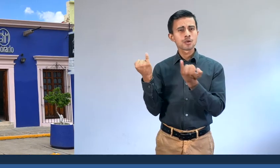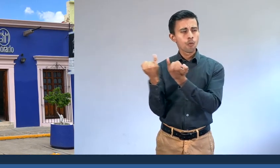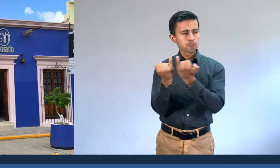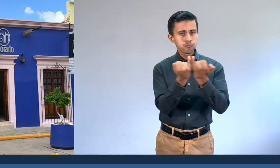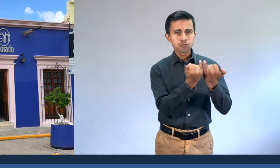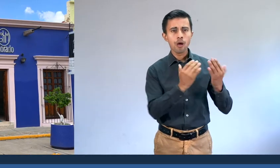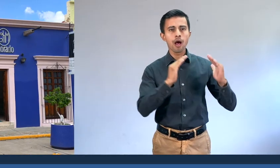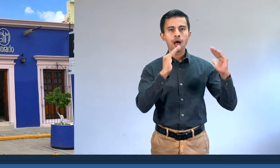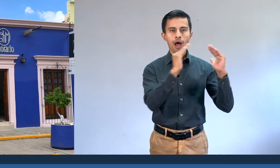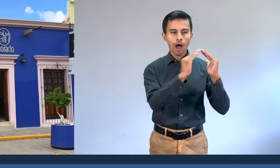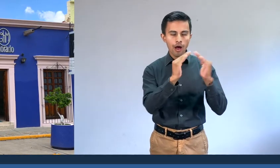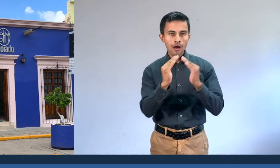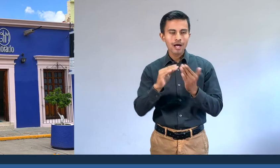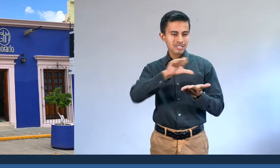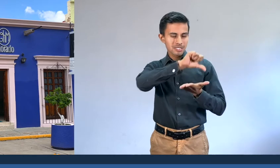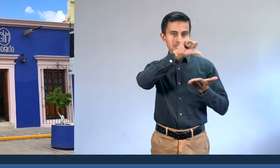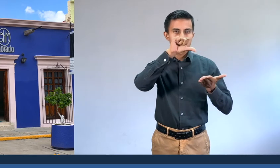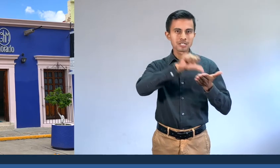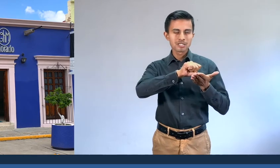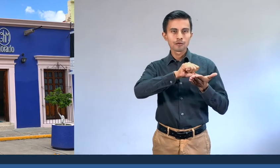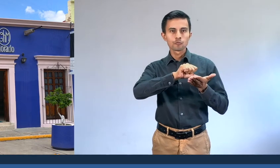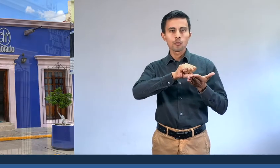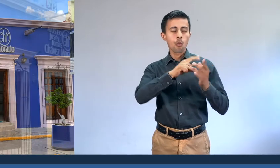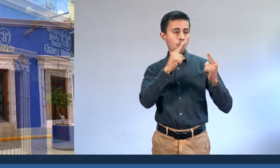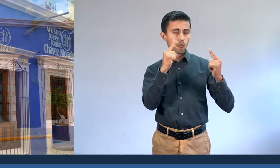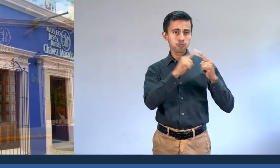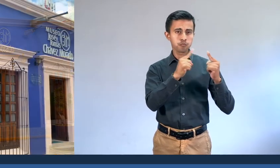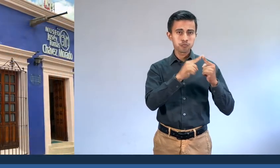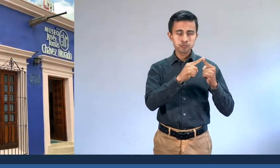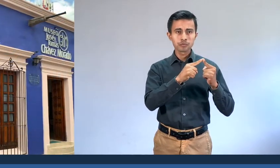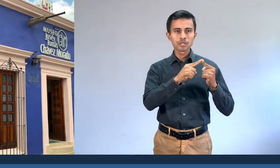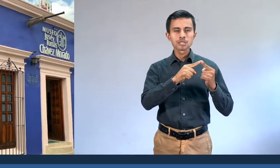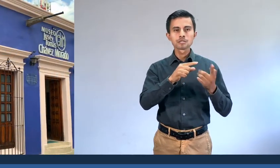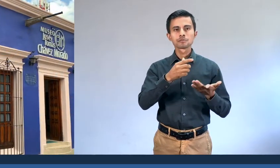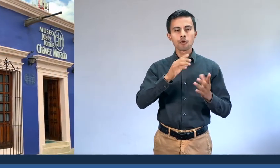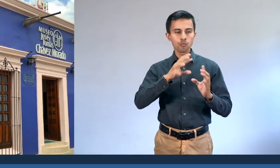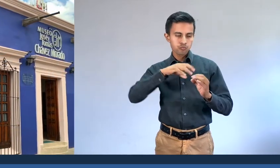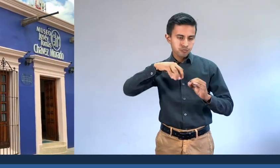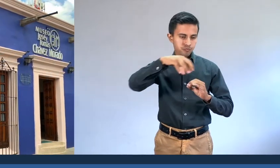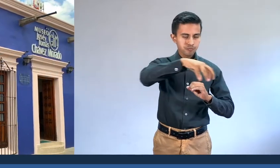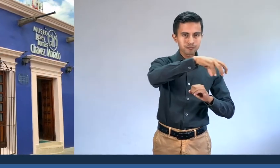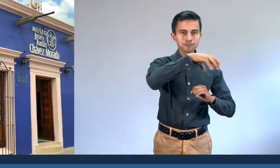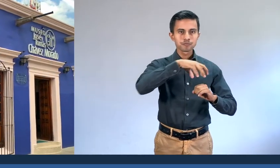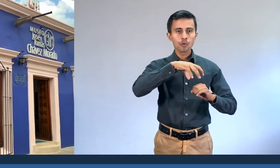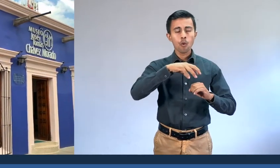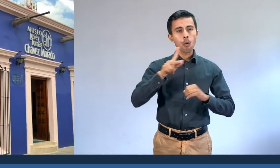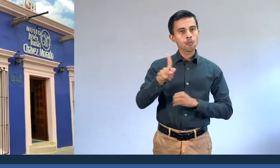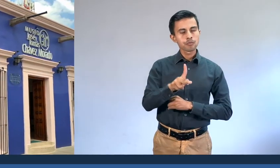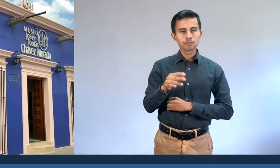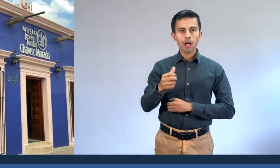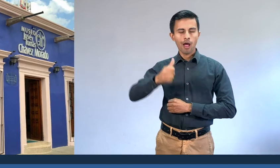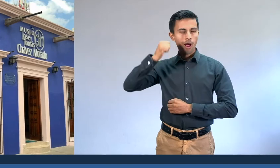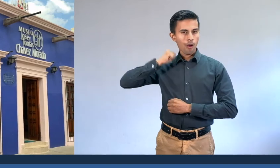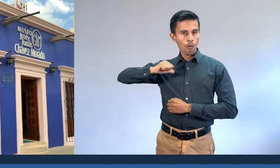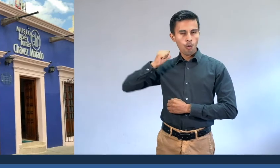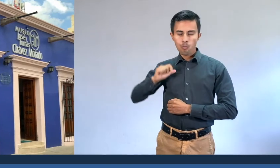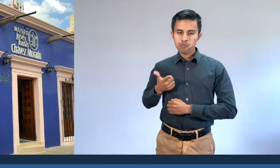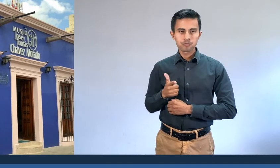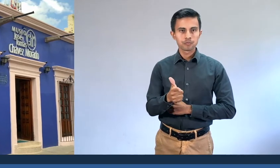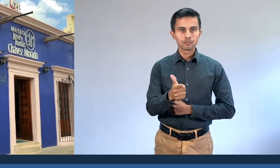construcciones que edificaban alrededor o en las cercanías de la iglesia principal en los pueblos antiguos del Bajío Guanajuatense.